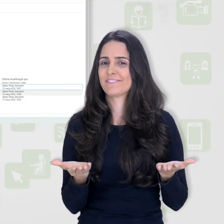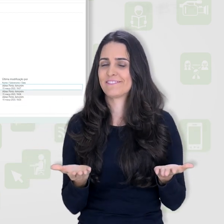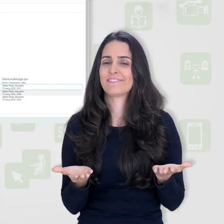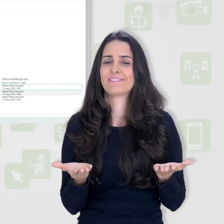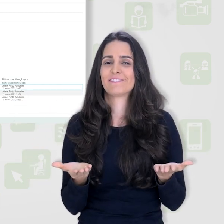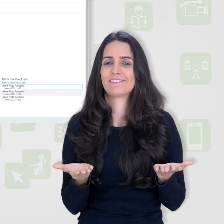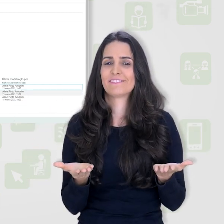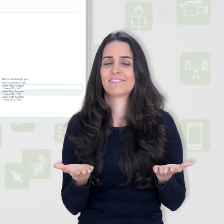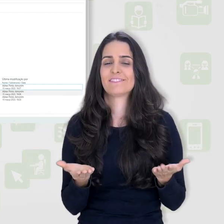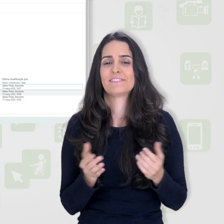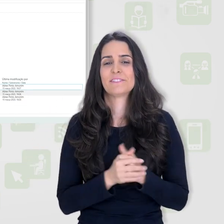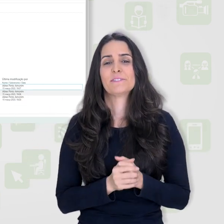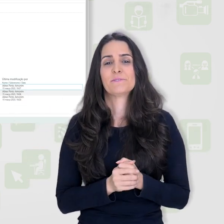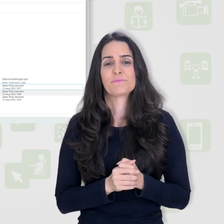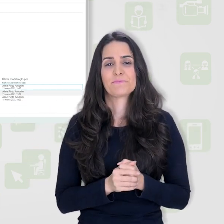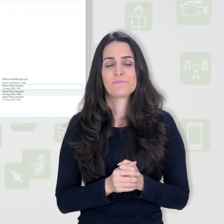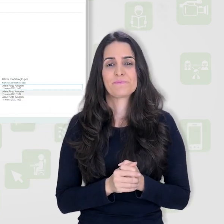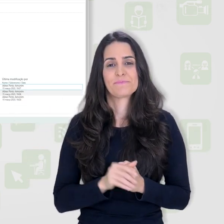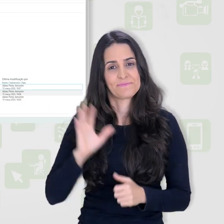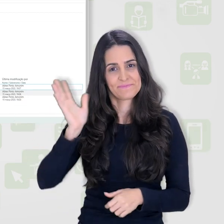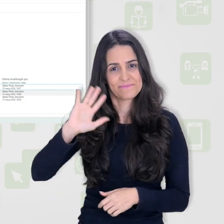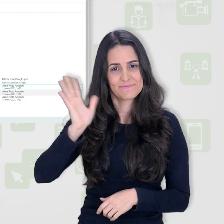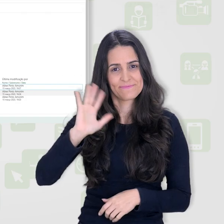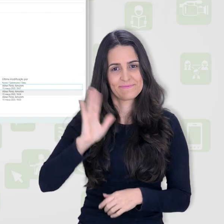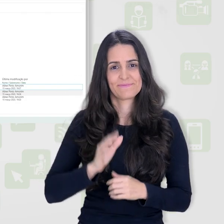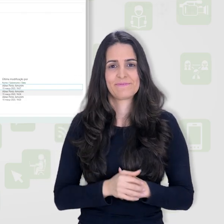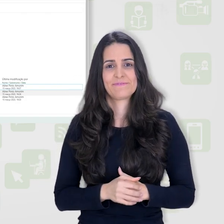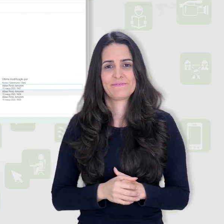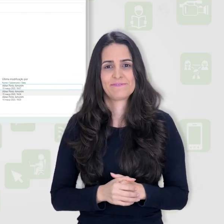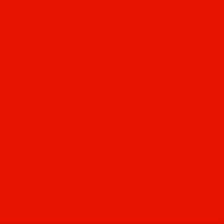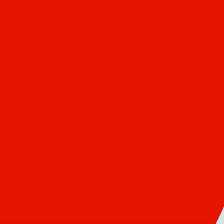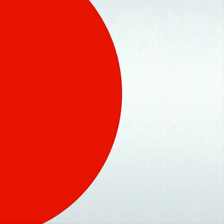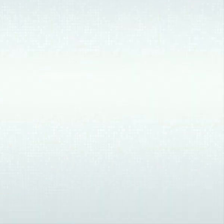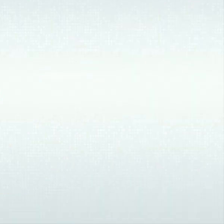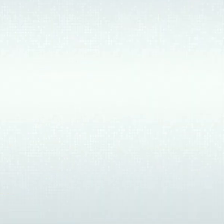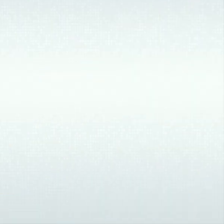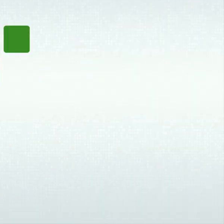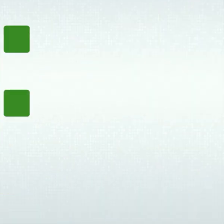a minha questão de associação. Até a próxima!